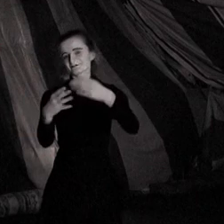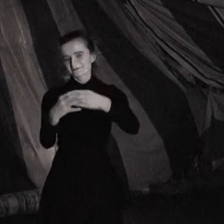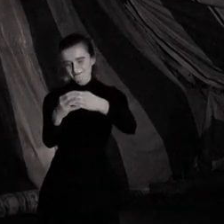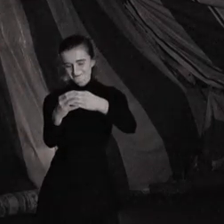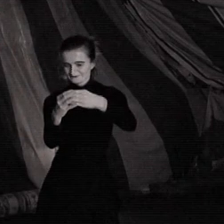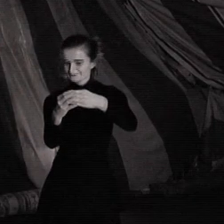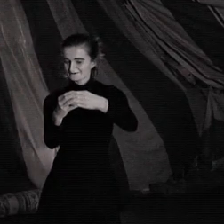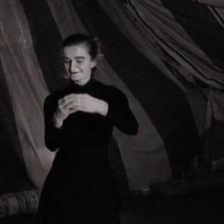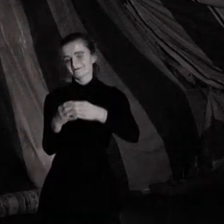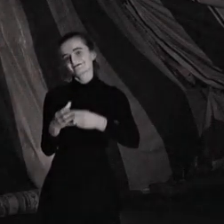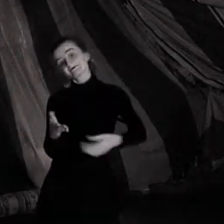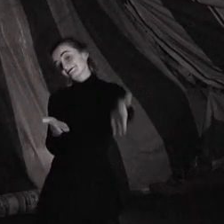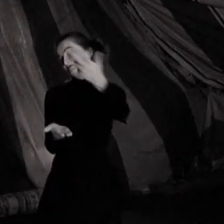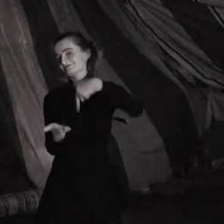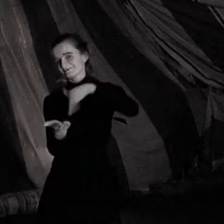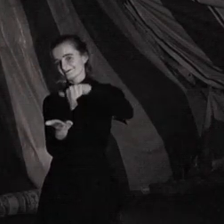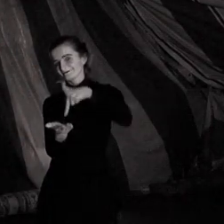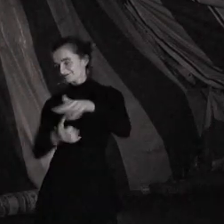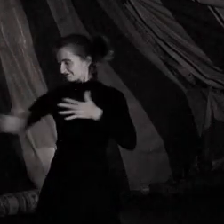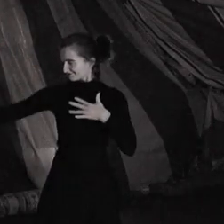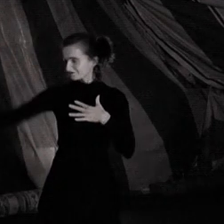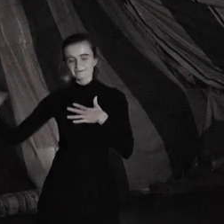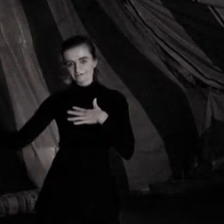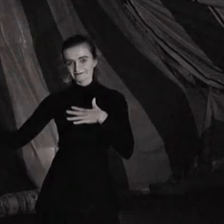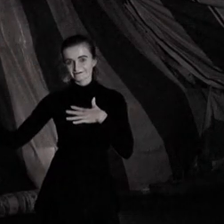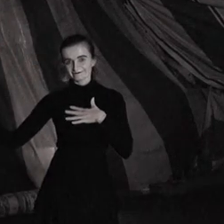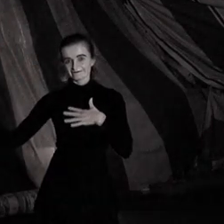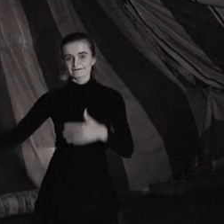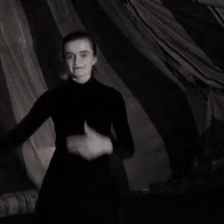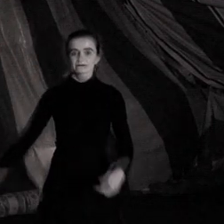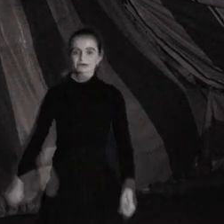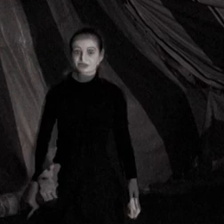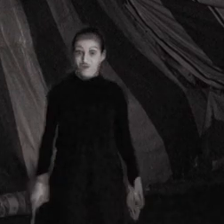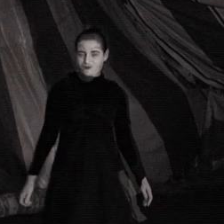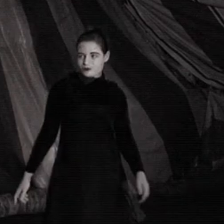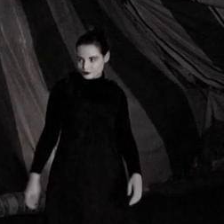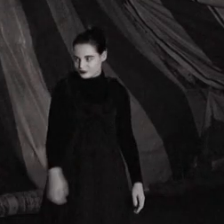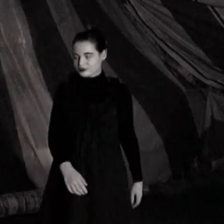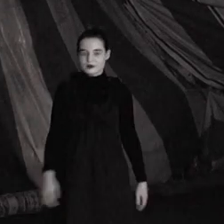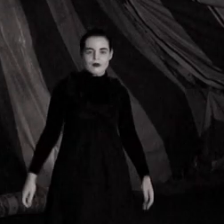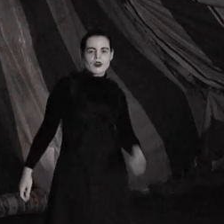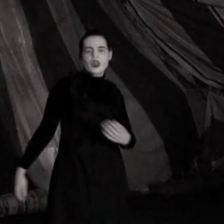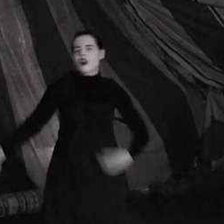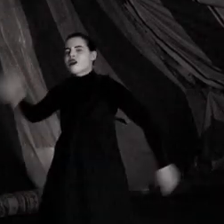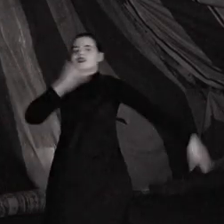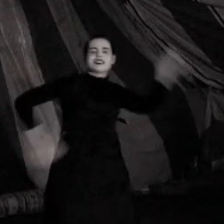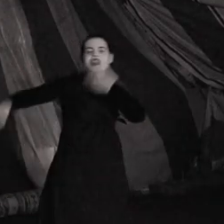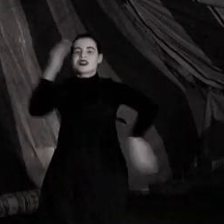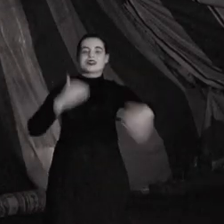compagnie ! Vient danser le tango du kiff ! Entrez, entrez